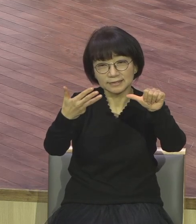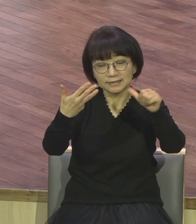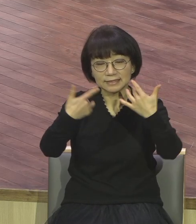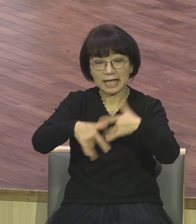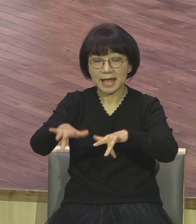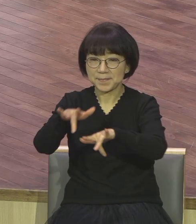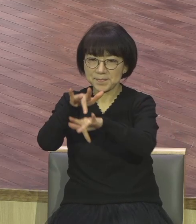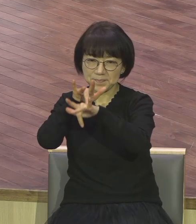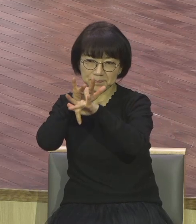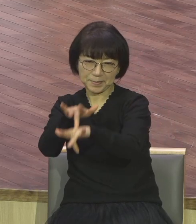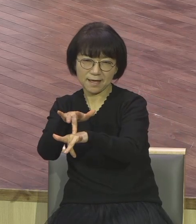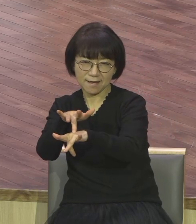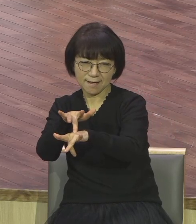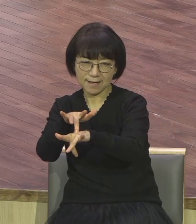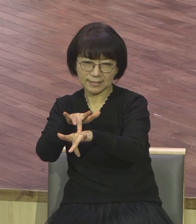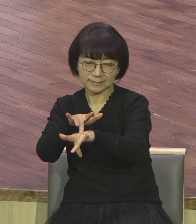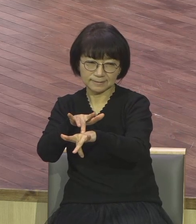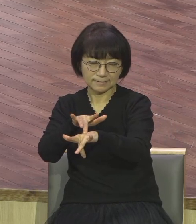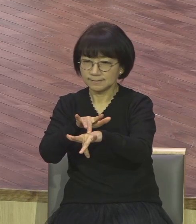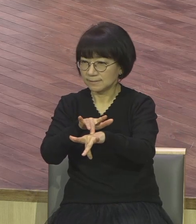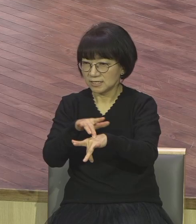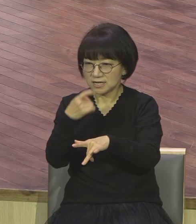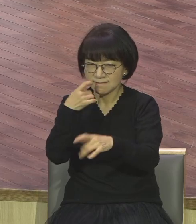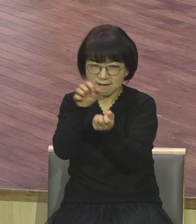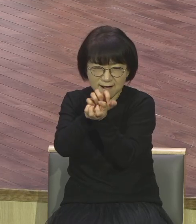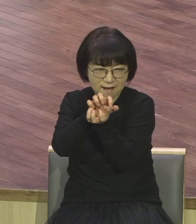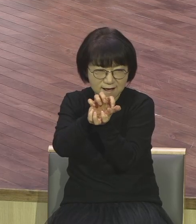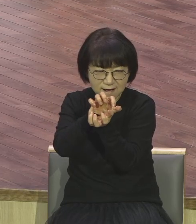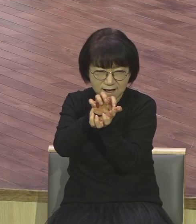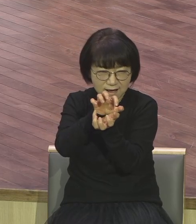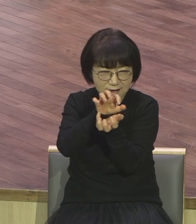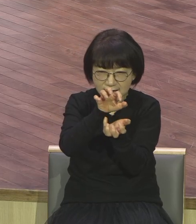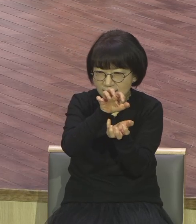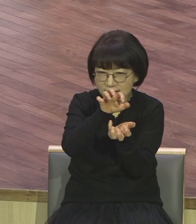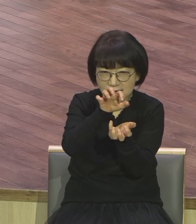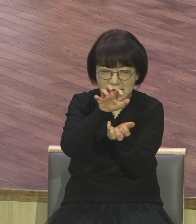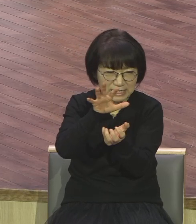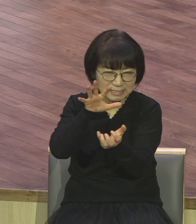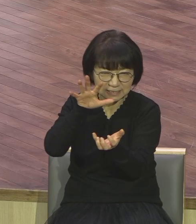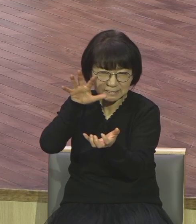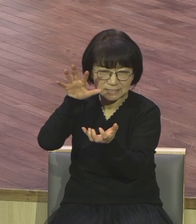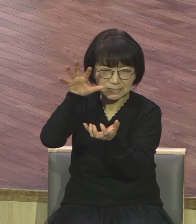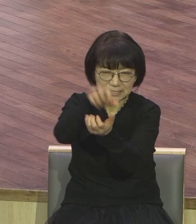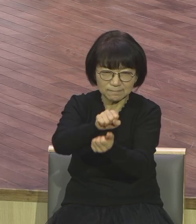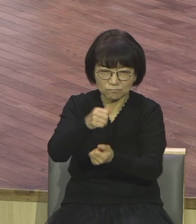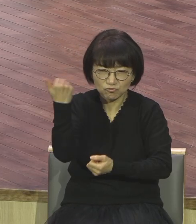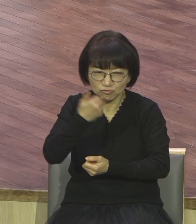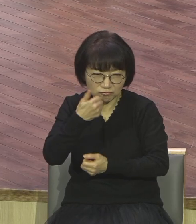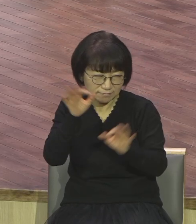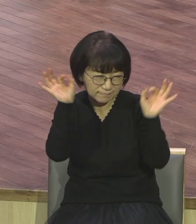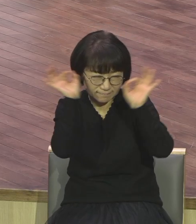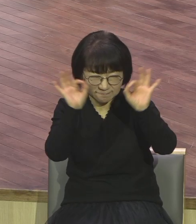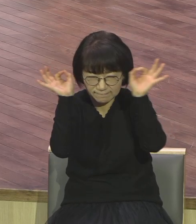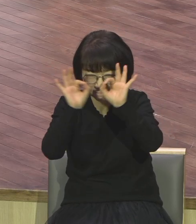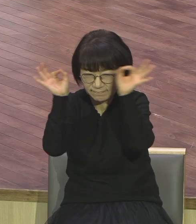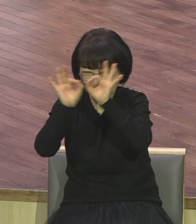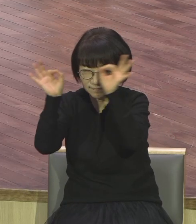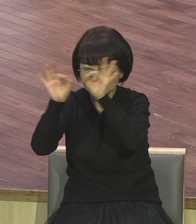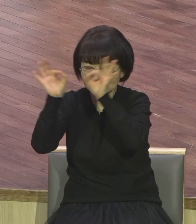우는 사자와 같이 두루 다니면서 삼킬자를 찾고 있다 우는